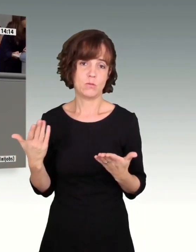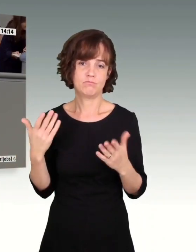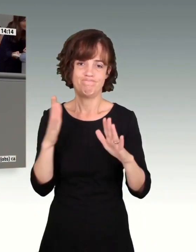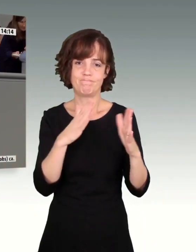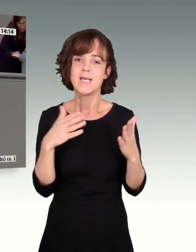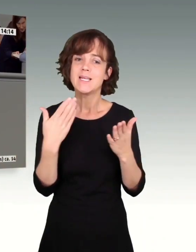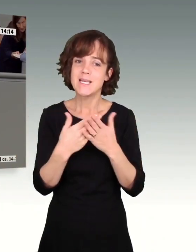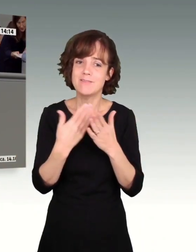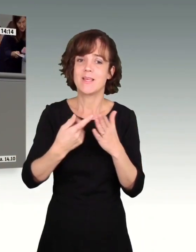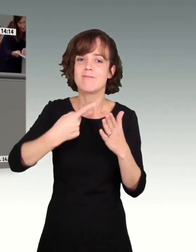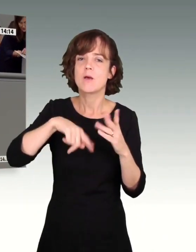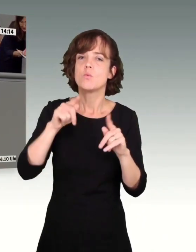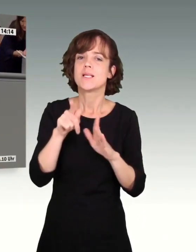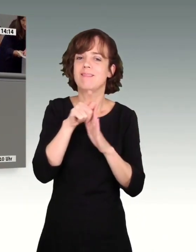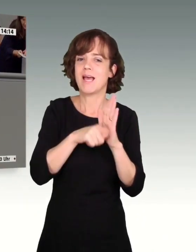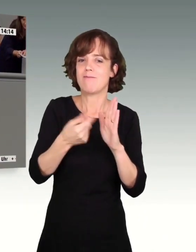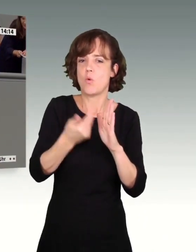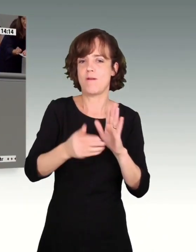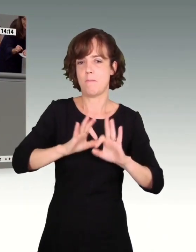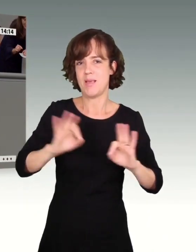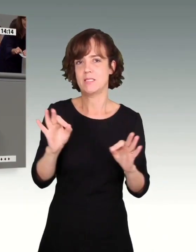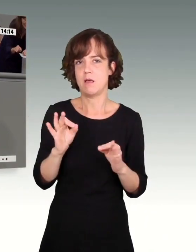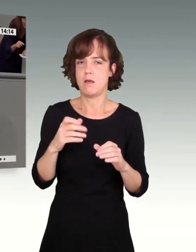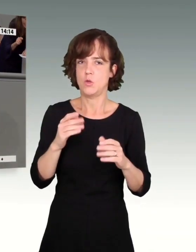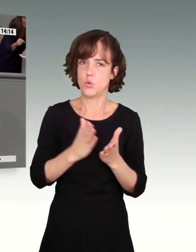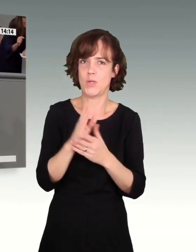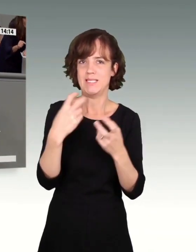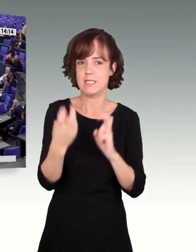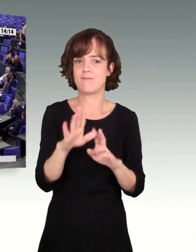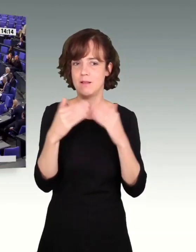Dementsprechend müssen wir uns für bessere Tariflöhne einsetzen. Danke für Ihre Aufmerksamkeit.